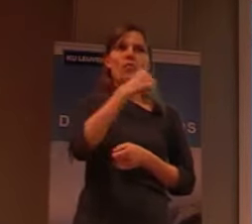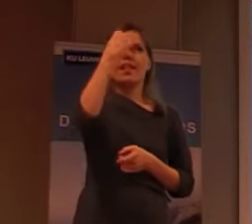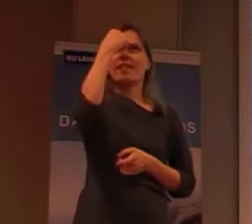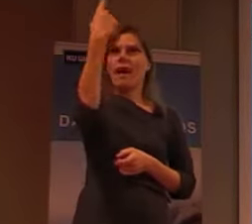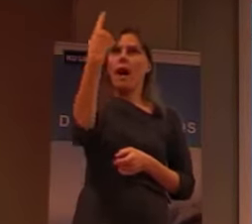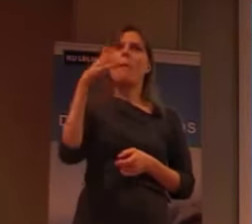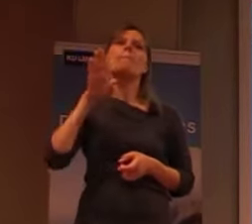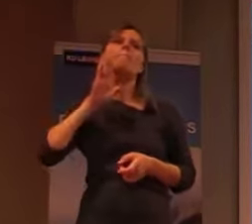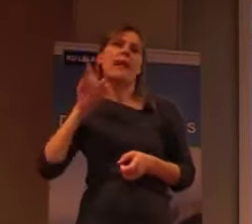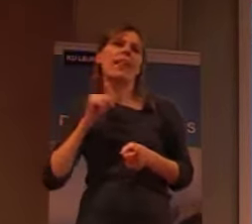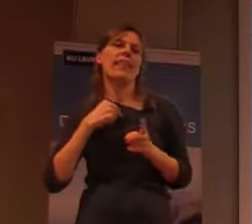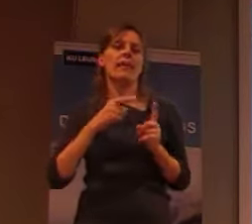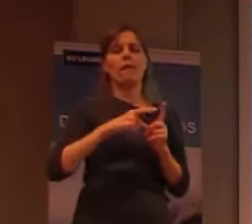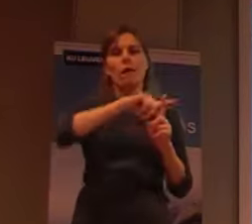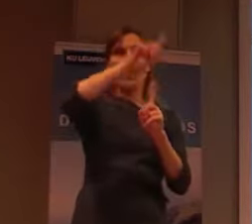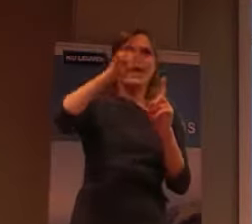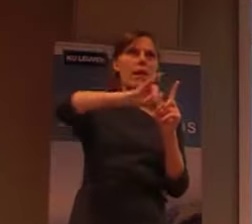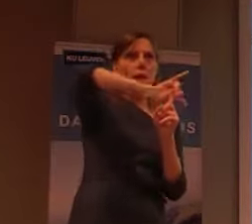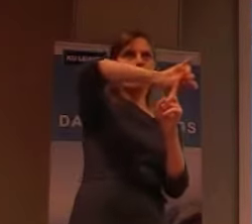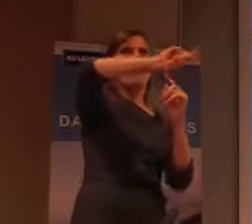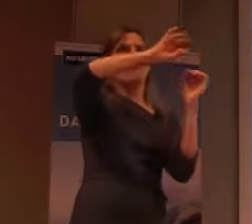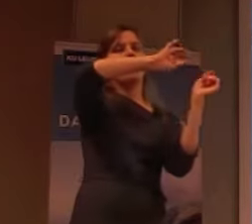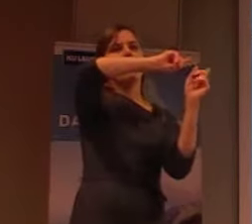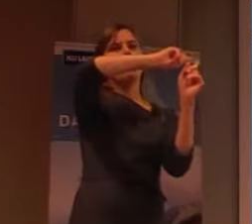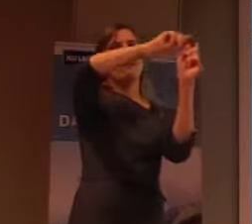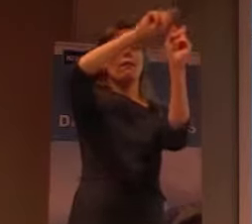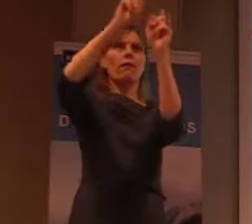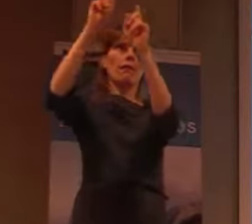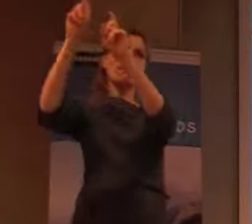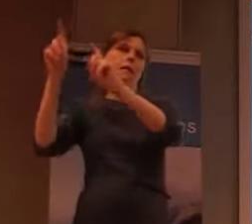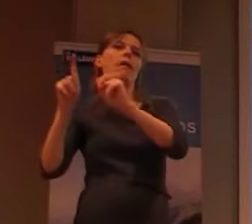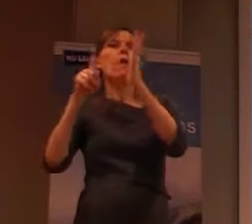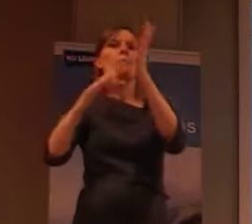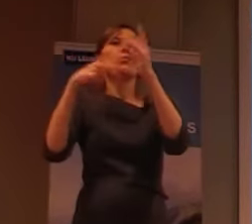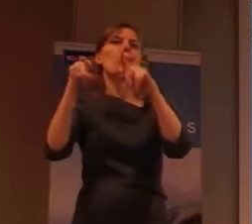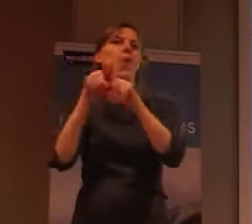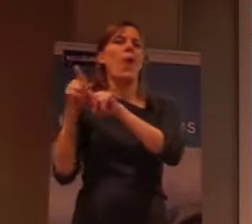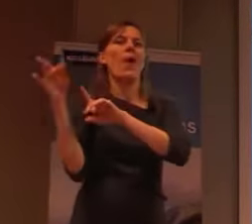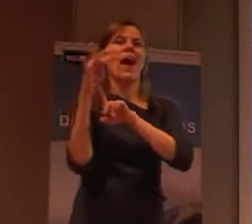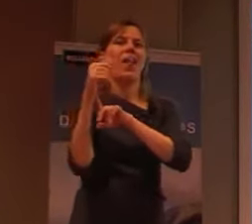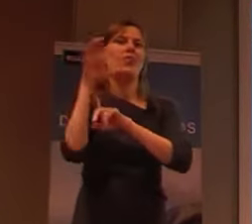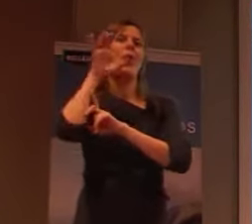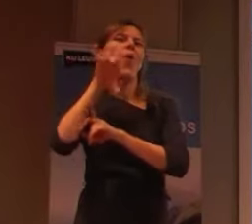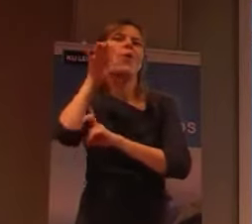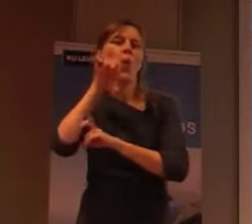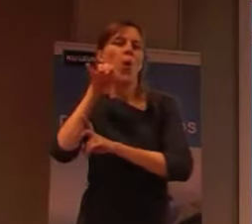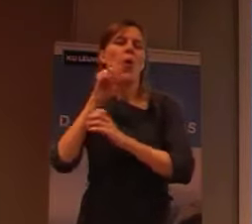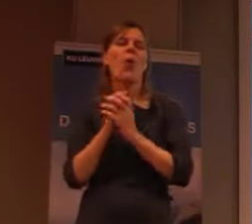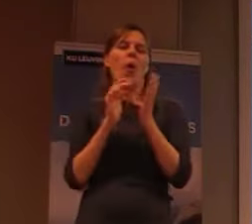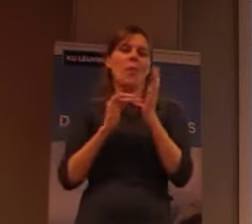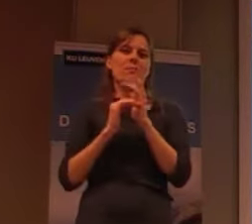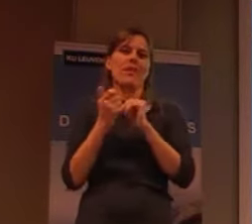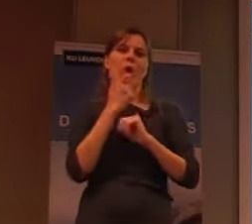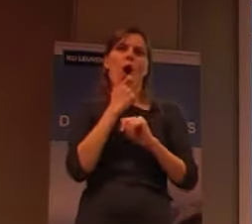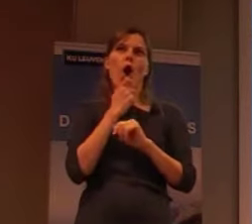rond de wereld doet, dat hij ook in Congo moet terechtkomen, gezien dat er onze oude kolonie is. En er eigenlijk vrij veel